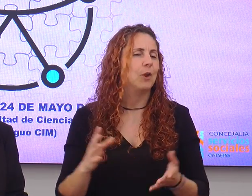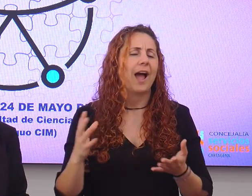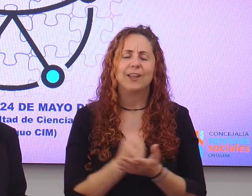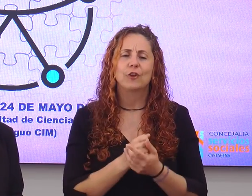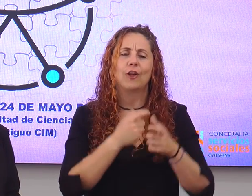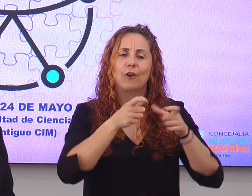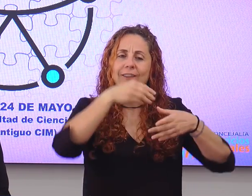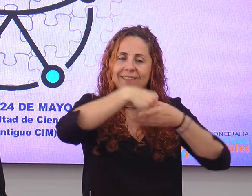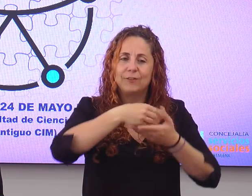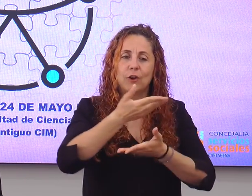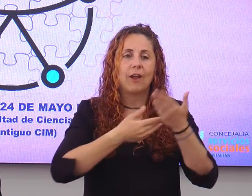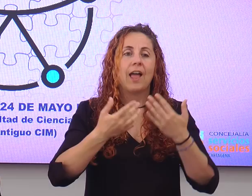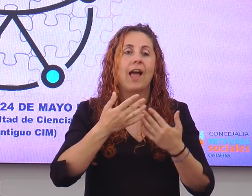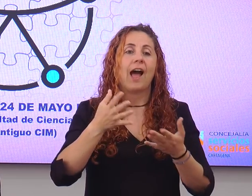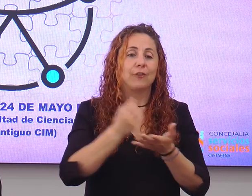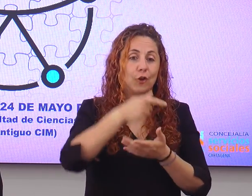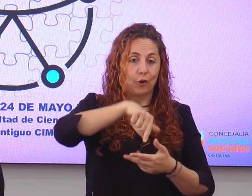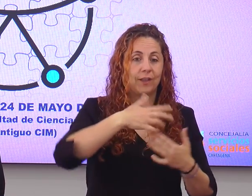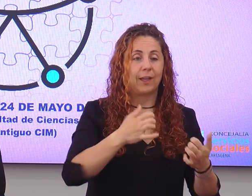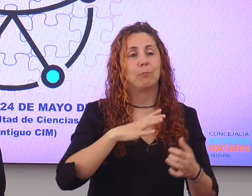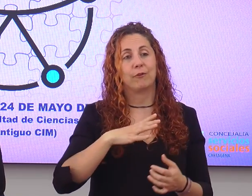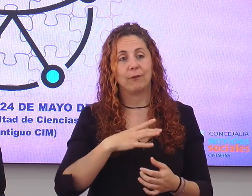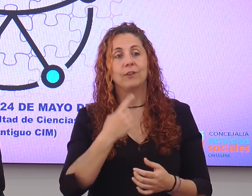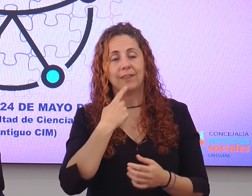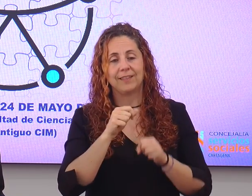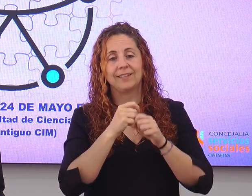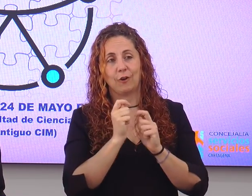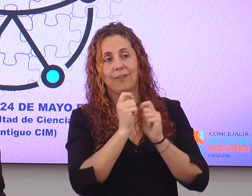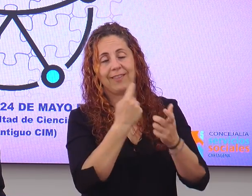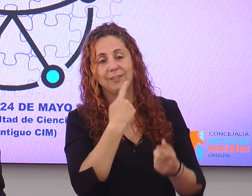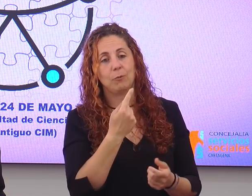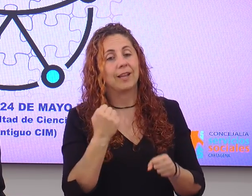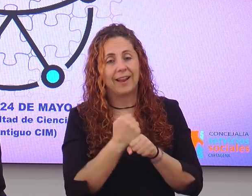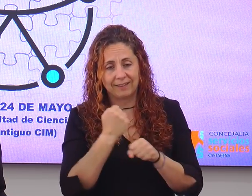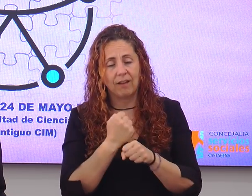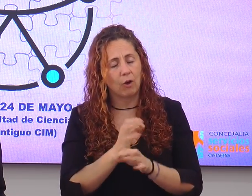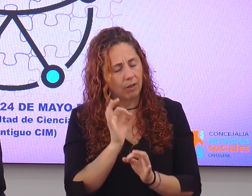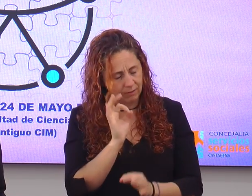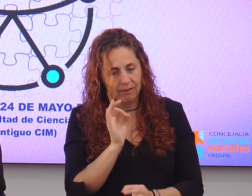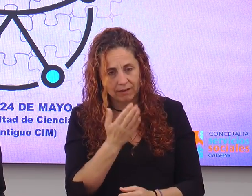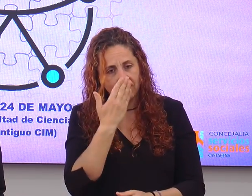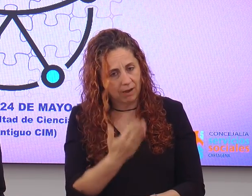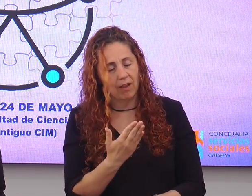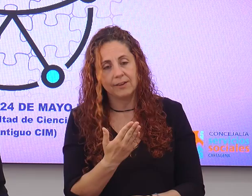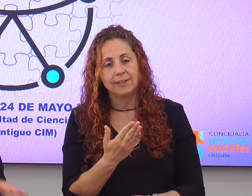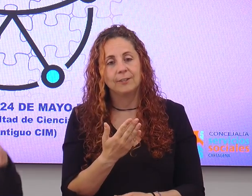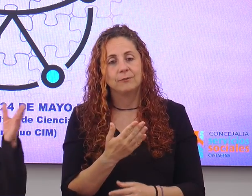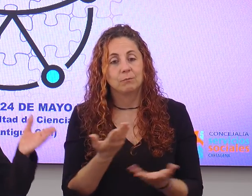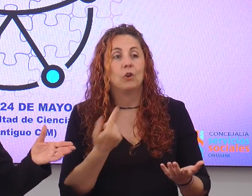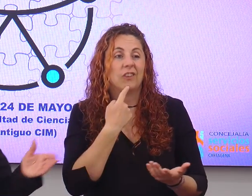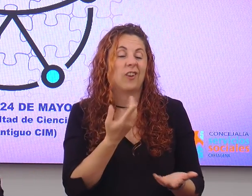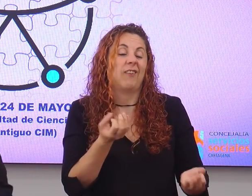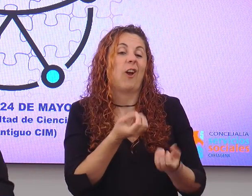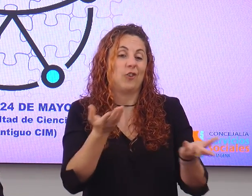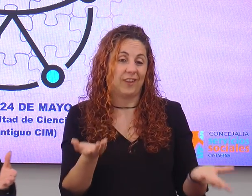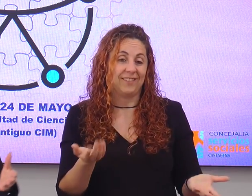toda la unidad, a los que estáis aquí y a que no estáis, por favor, transmitidlo porque el trabajo de verdad, de verdad, de verdad es… Bueno, ¿qué os voy a